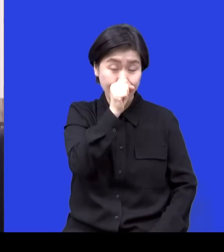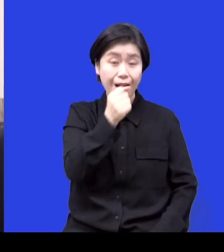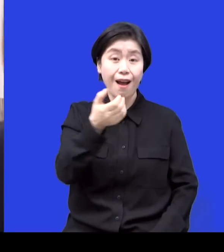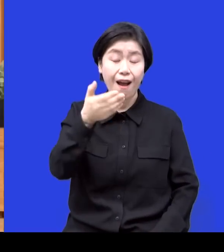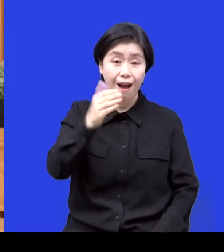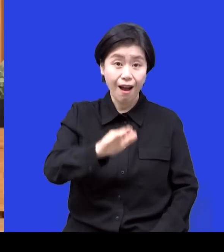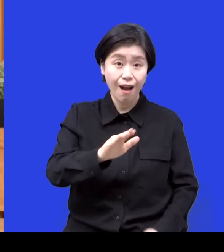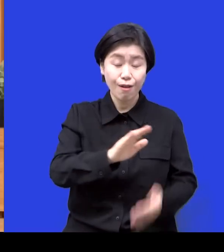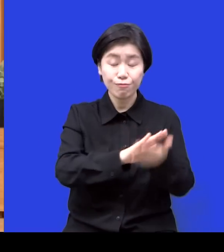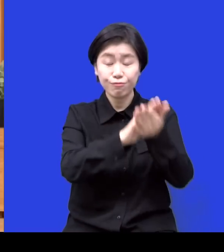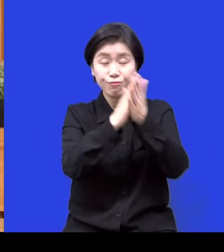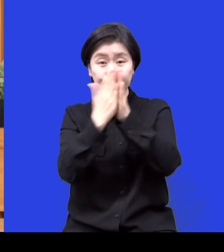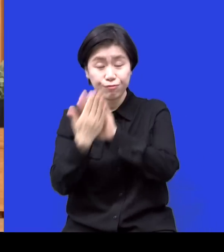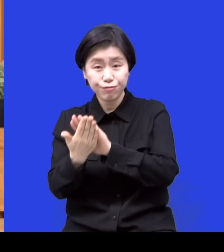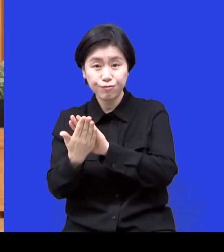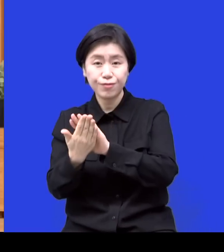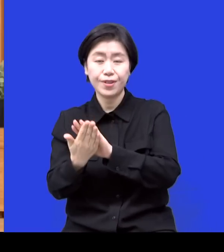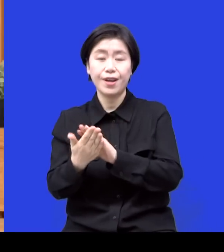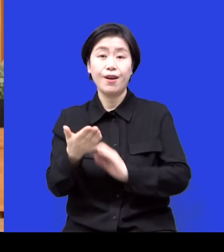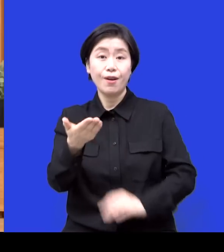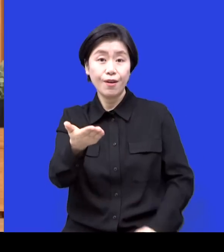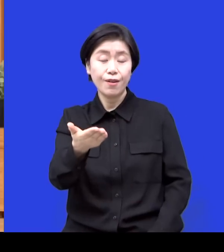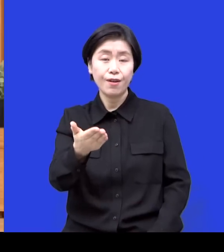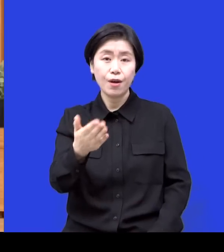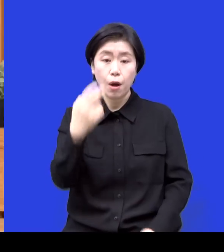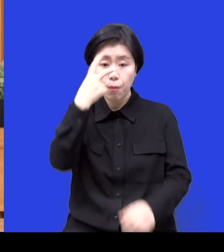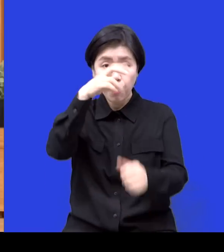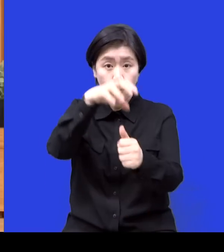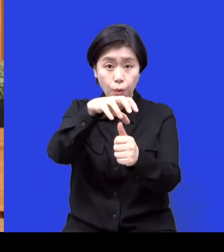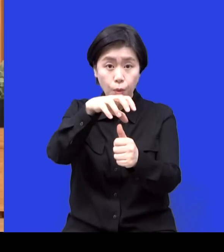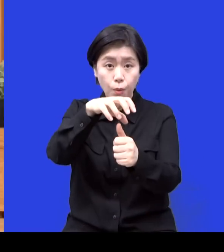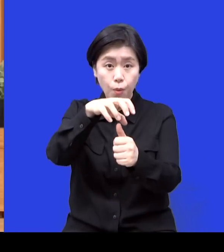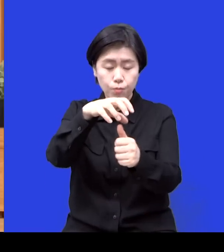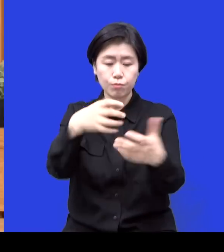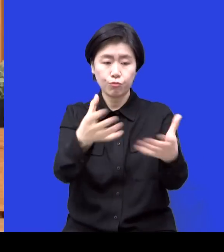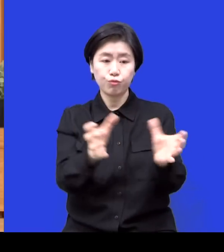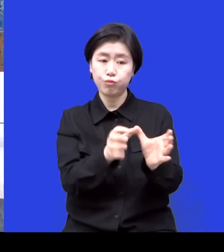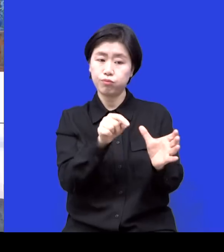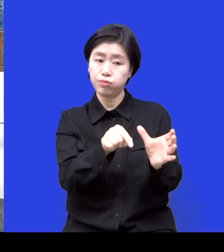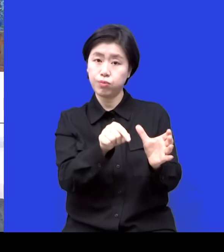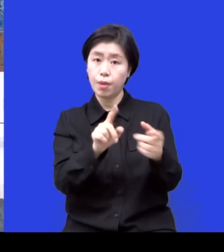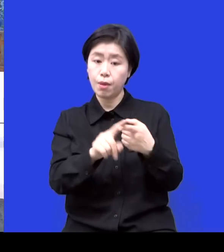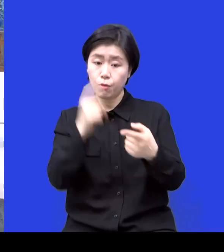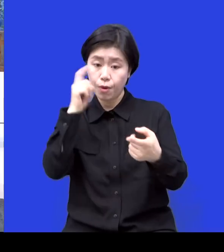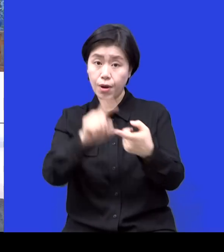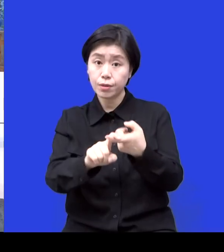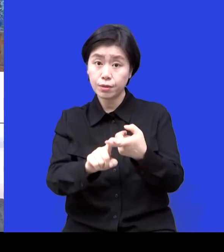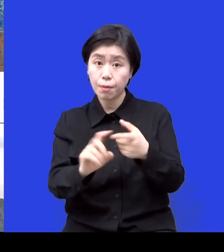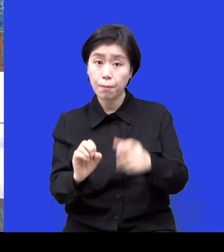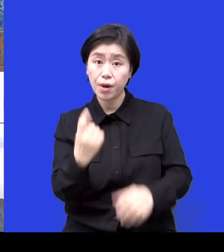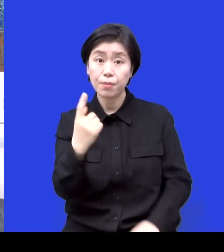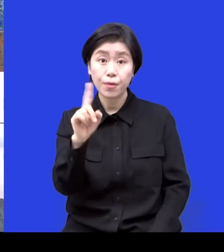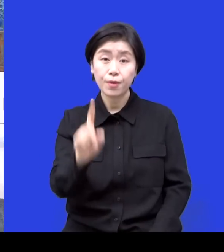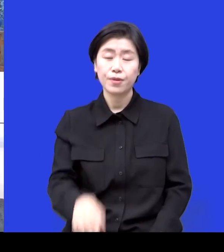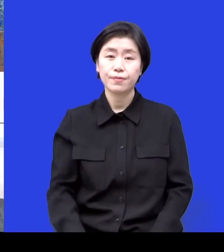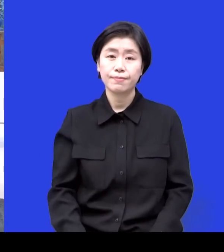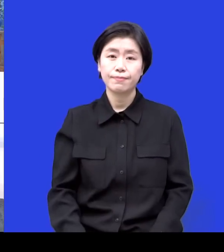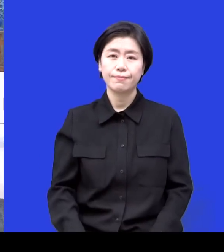보호 종료 아이들에게 관심을 갖고 사랑을 하게 되었을까 아 네 제가 이제 뭐 선생님 주신 달란트가 이제 운동을 하고